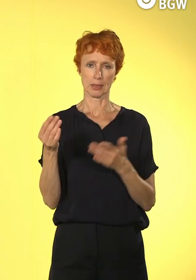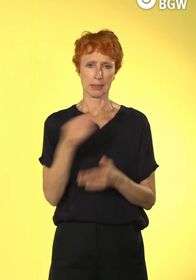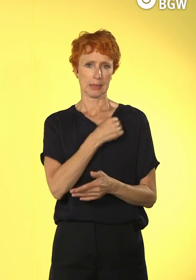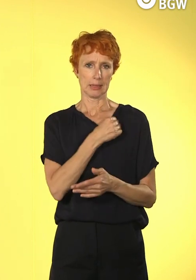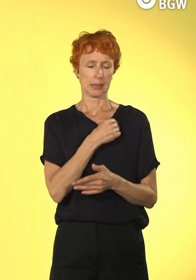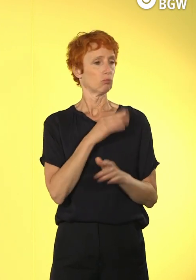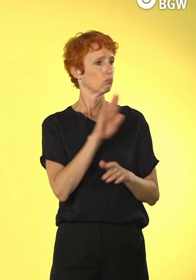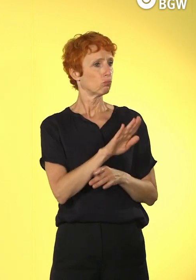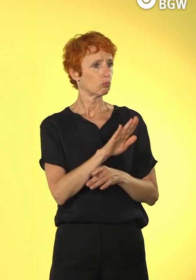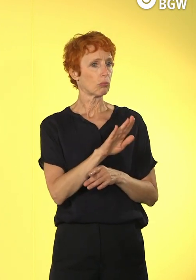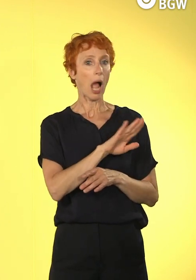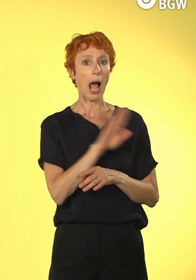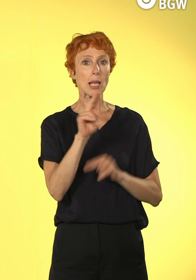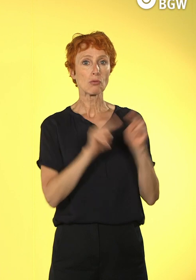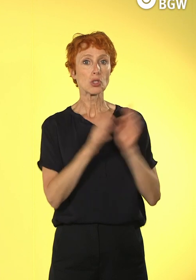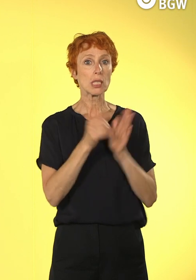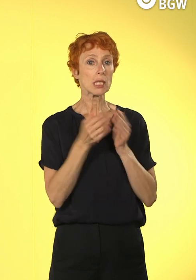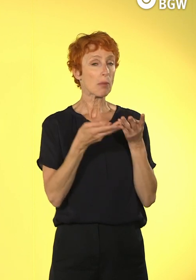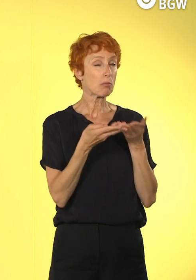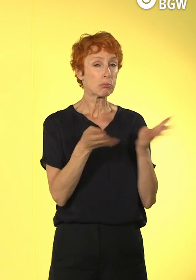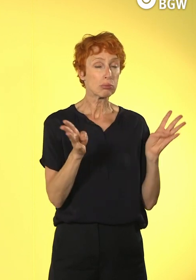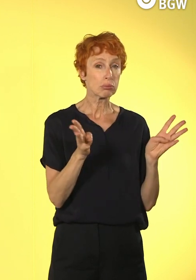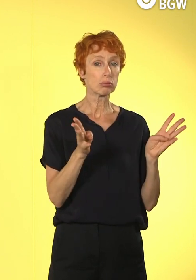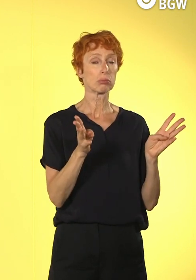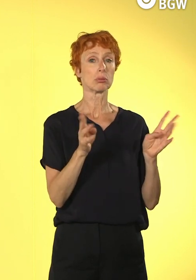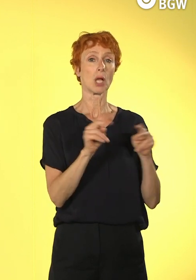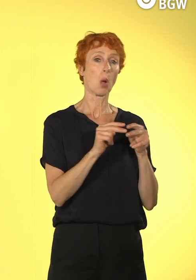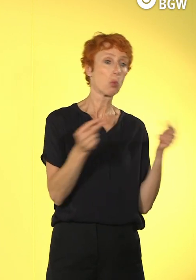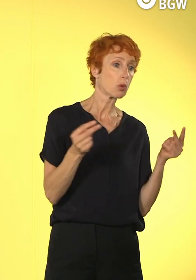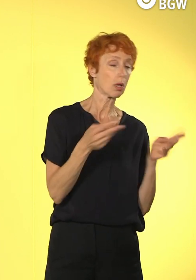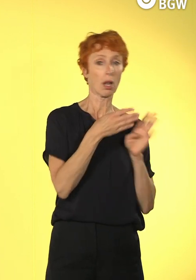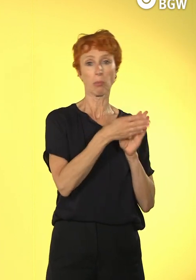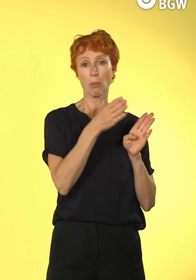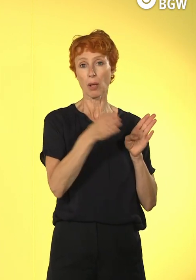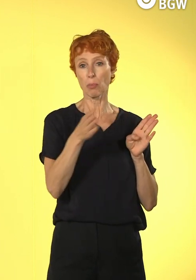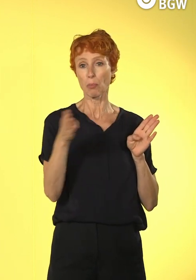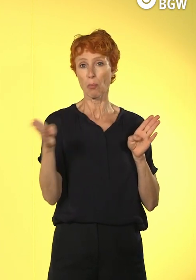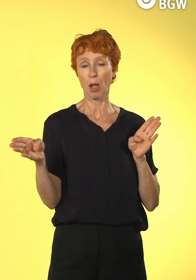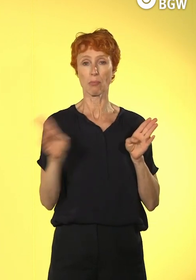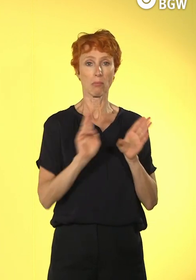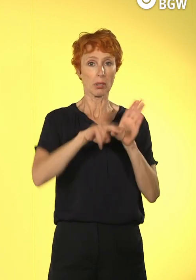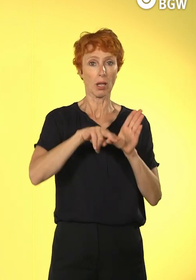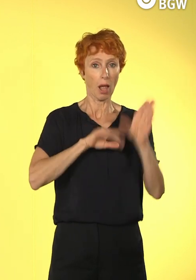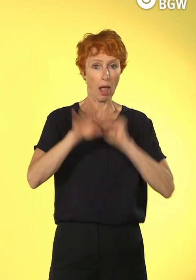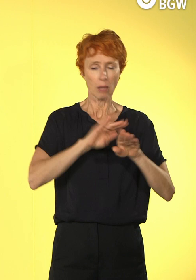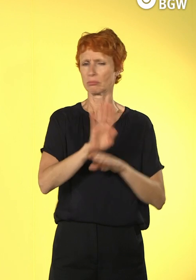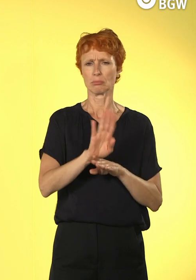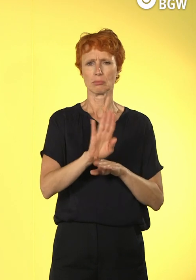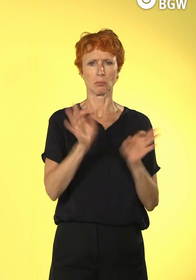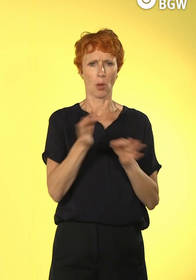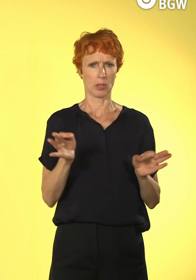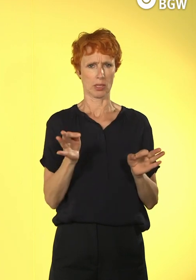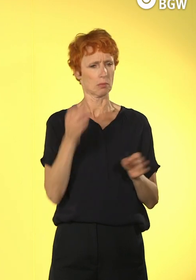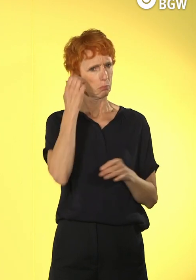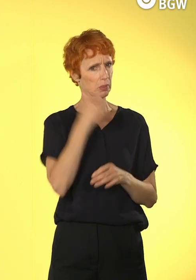jetzt in Moodle oder in Ilias, also entsprechende Lernplattformen, umfassend einarbeitet, sondern sagt mir, was ihr braucht und ich überlege mit